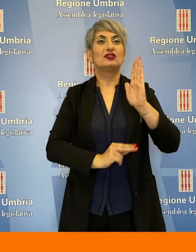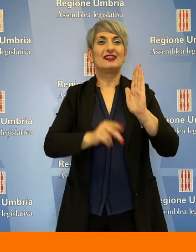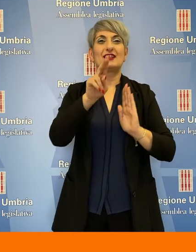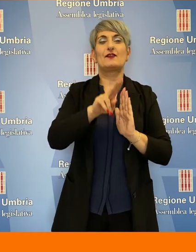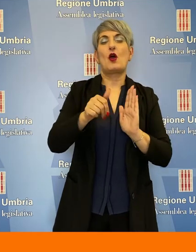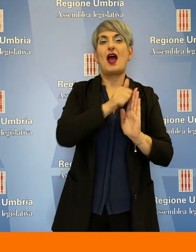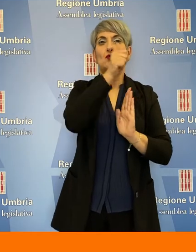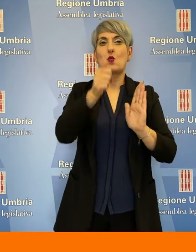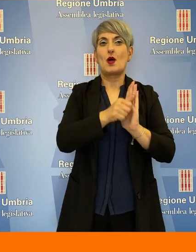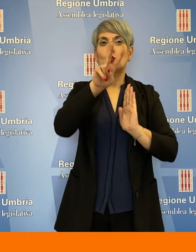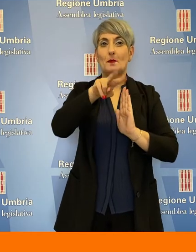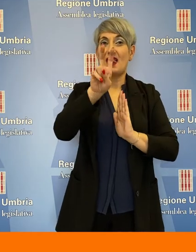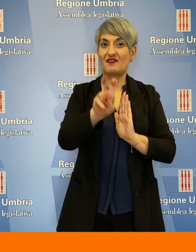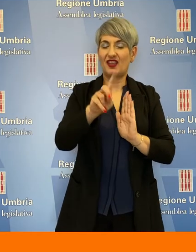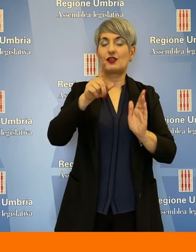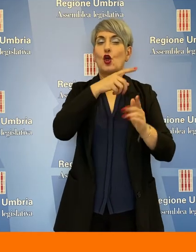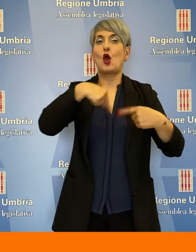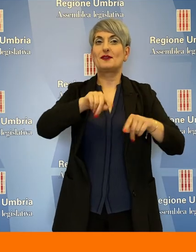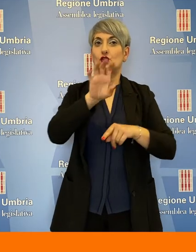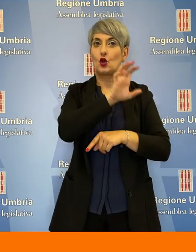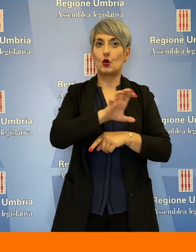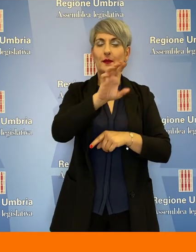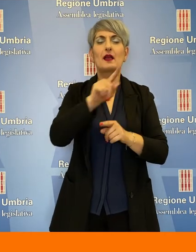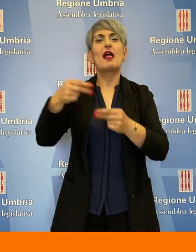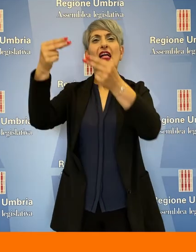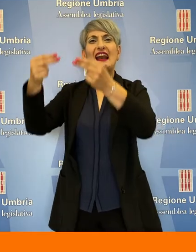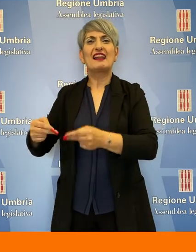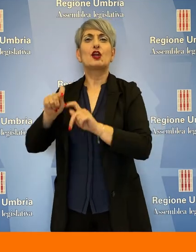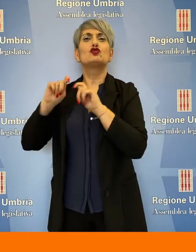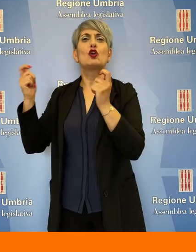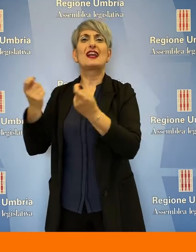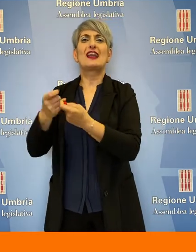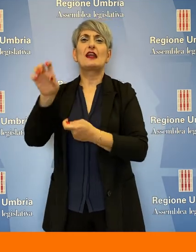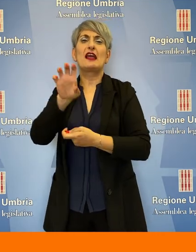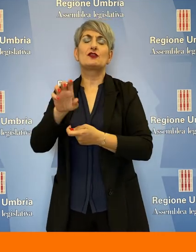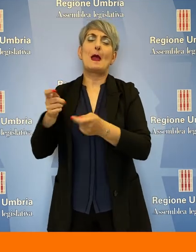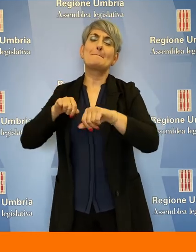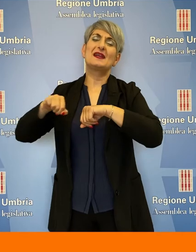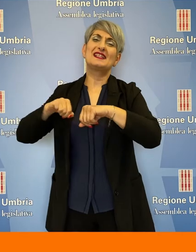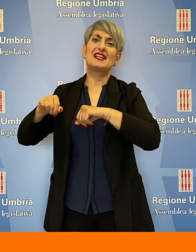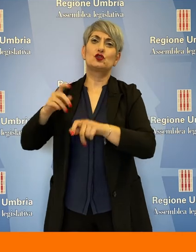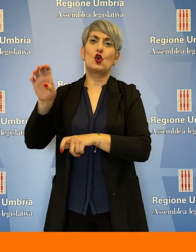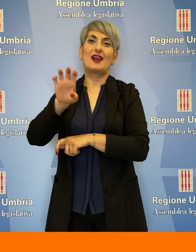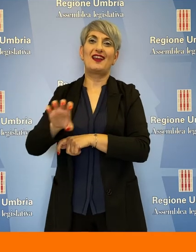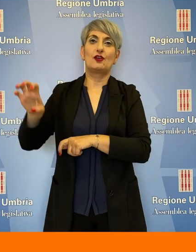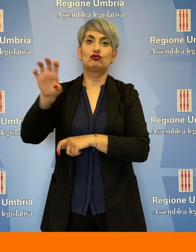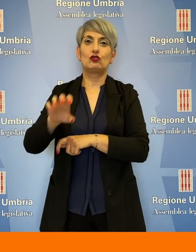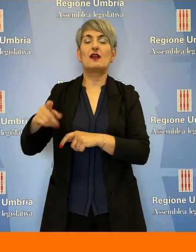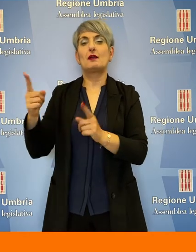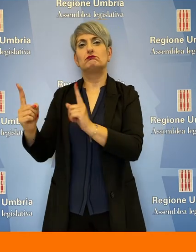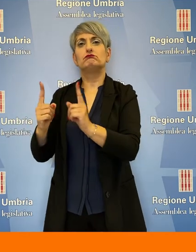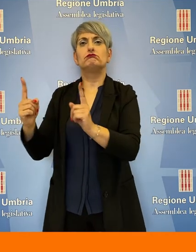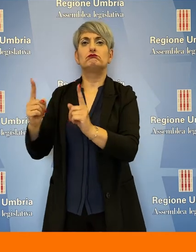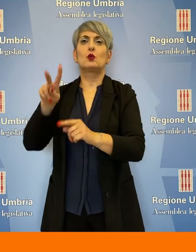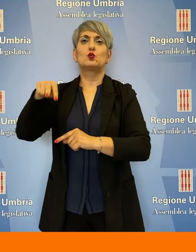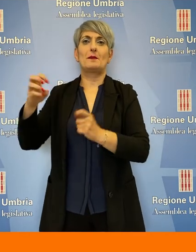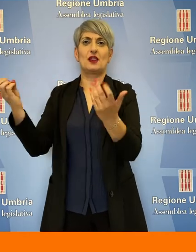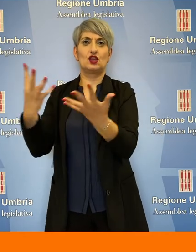annuale 2020 della Commissione europea e il rendiconto generale dell'amministrazione regionale per l'esercizio